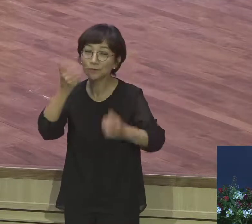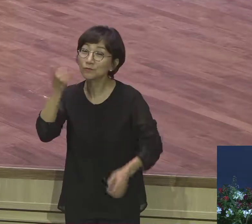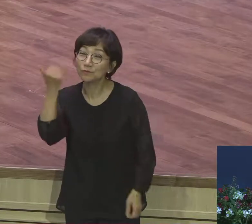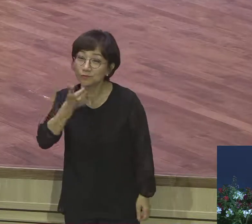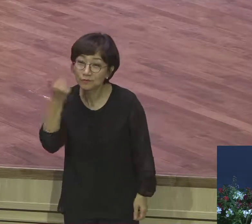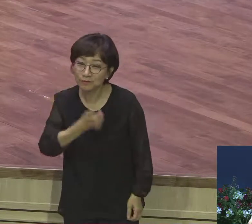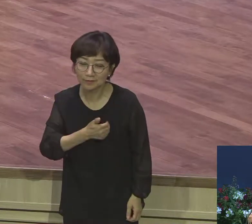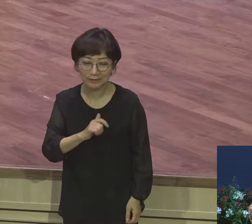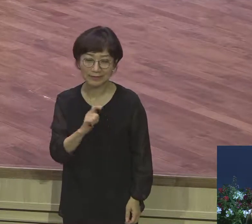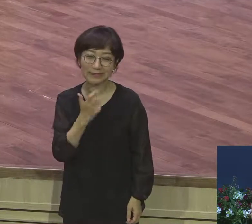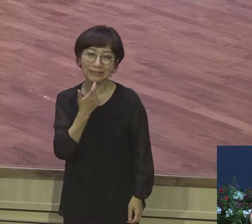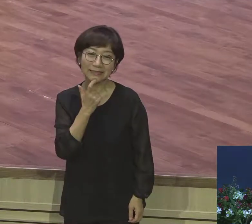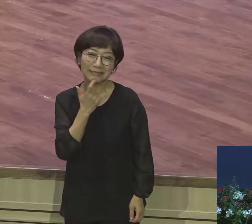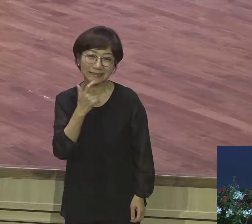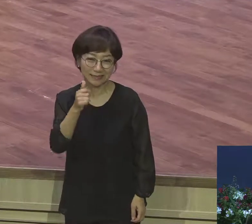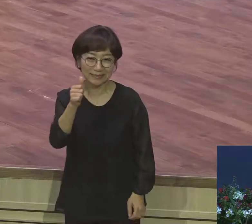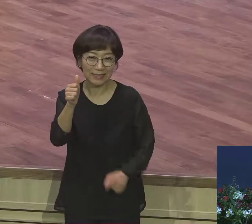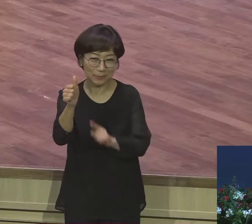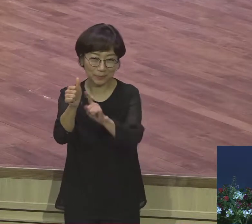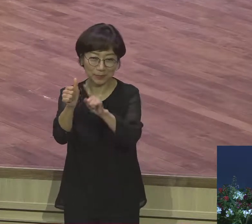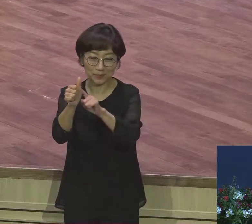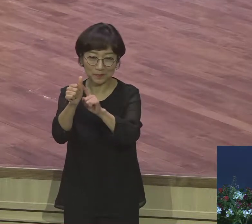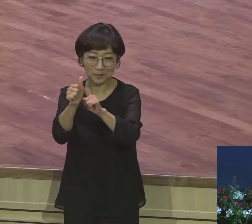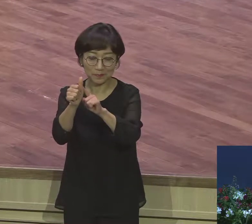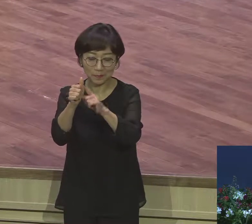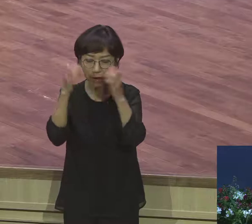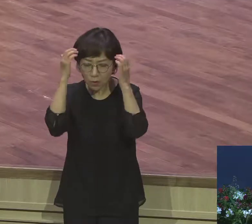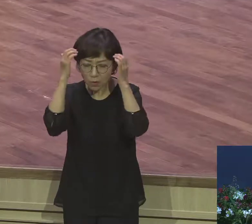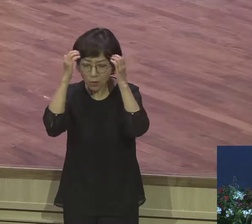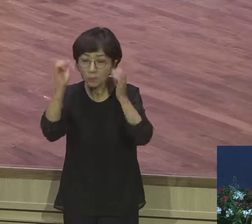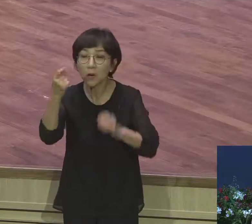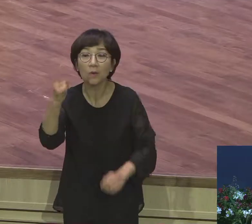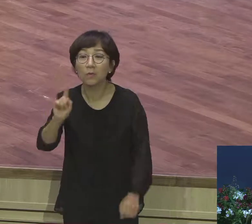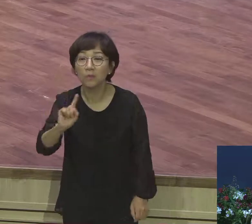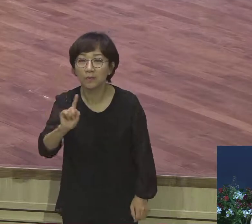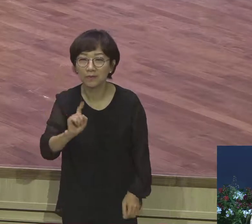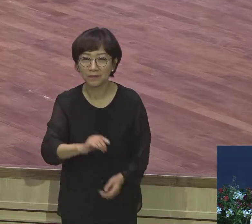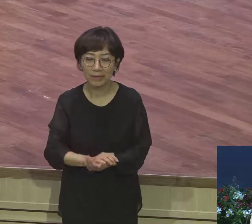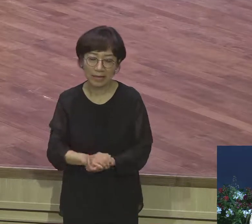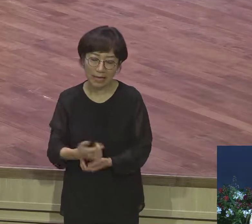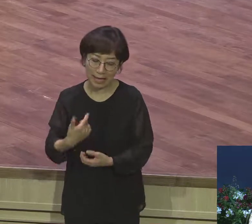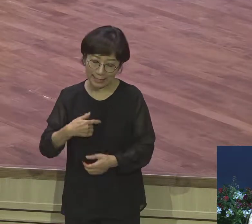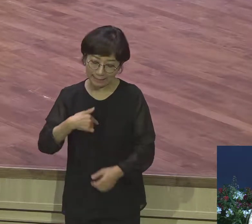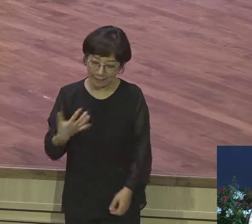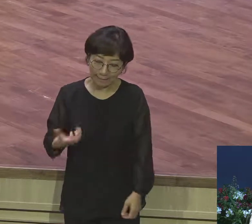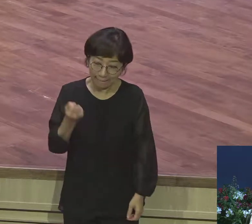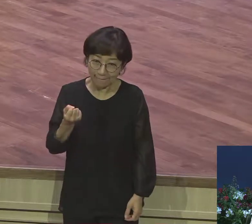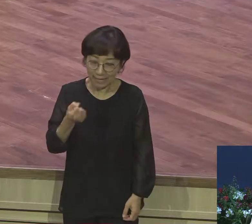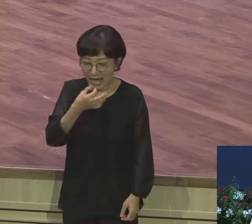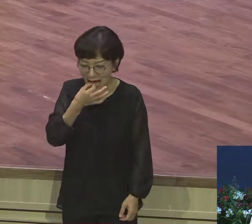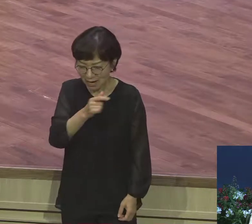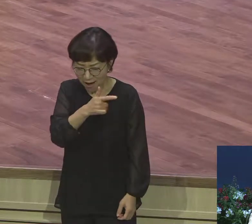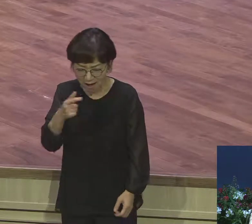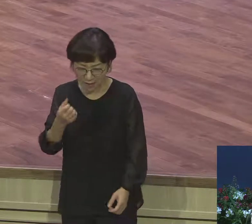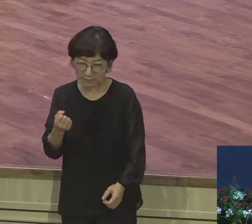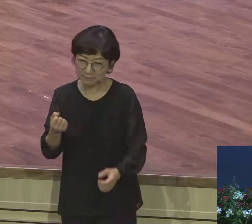너무 가진 게 많아 옛털을 다 깨버리는 거예요 그런데